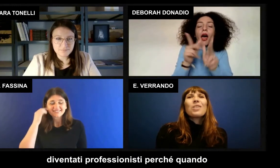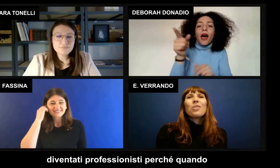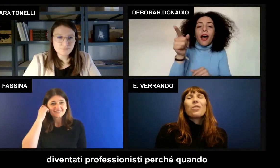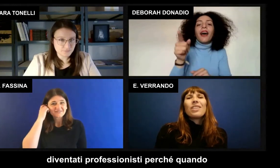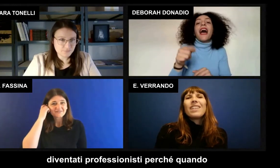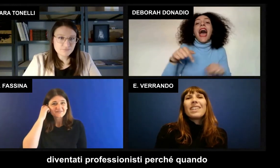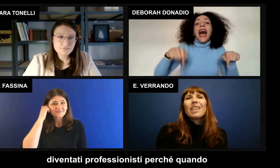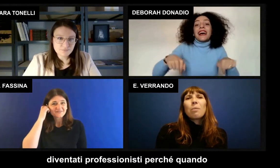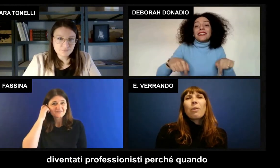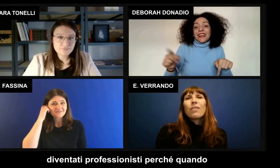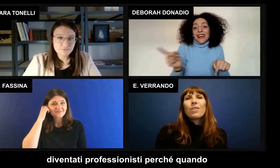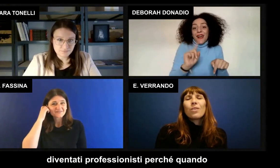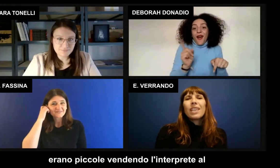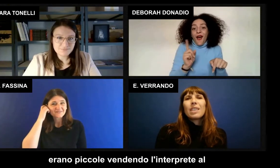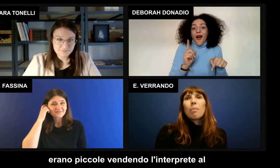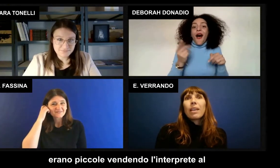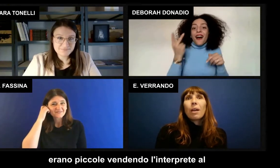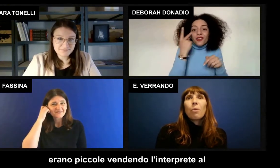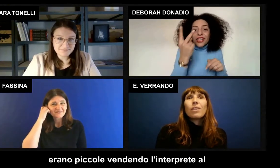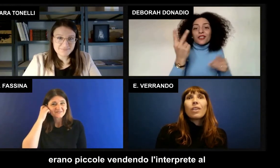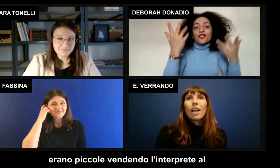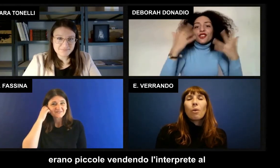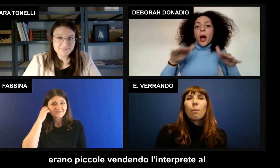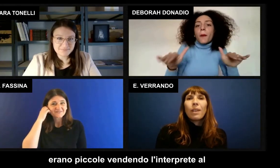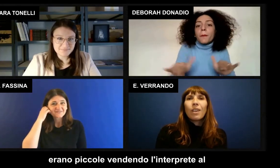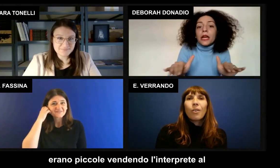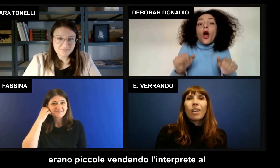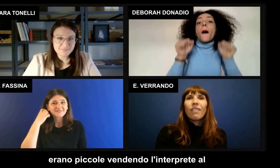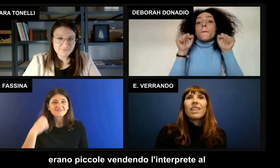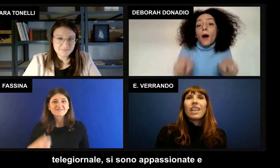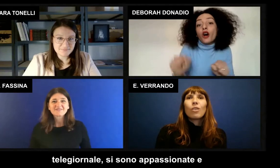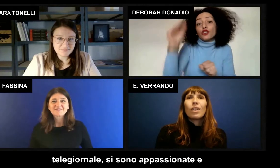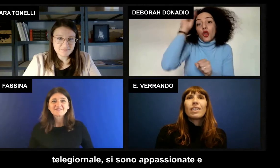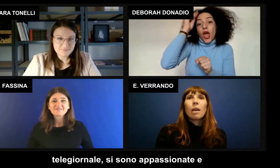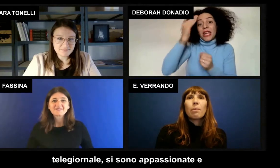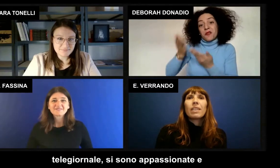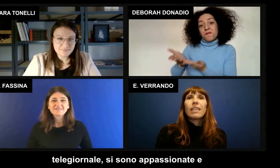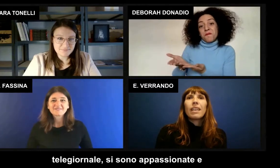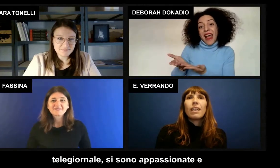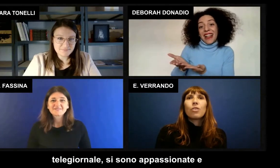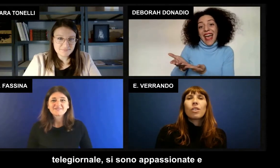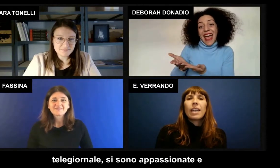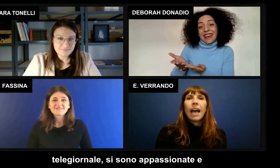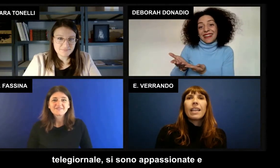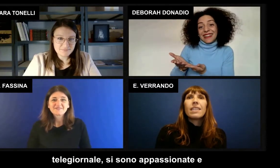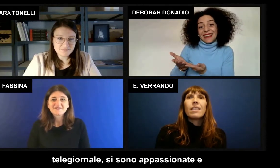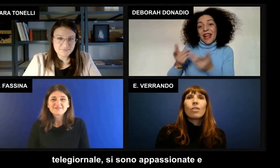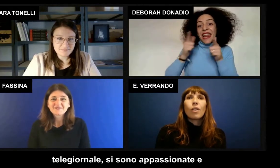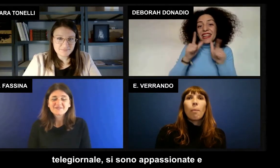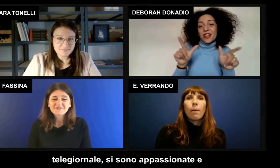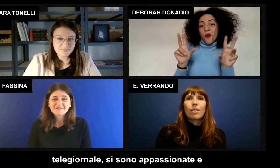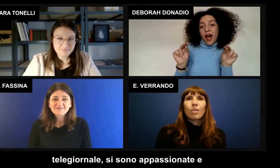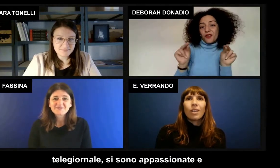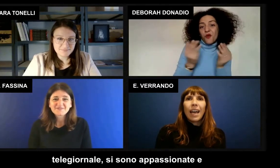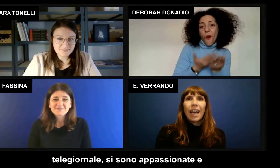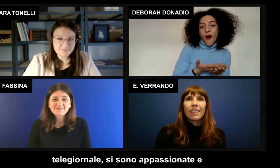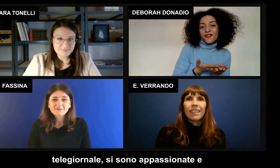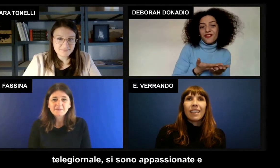sono diventati professionisti perché quando erano piccole vedendo l'interprete al telegiornale si sono